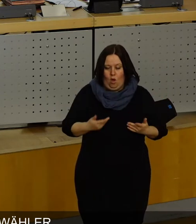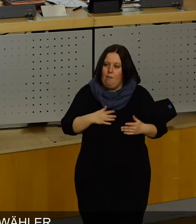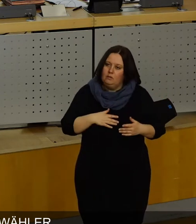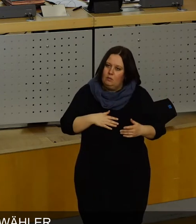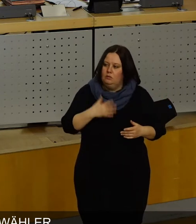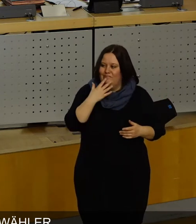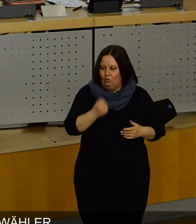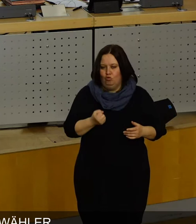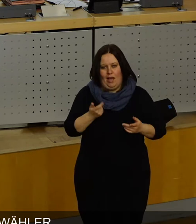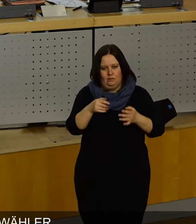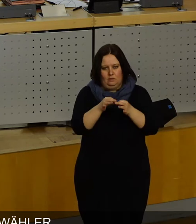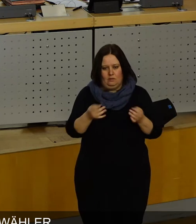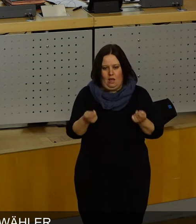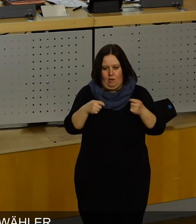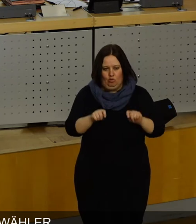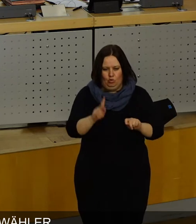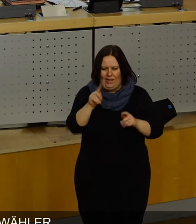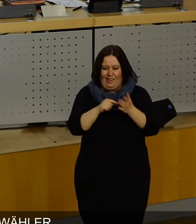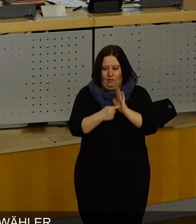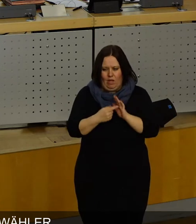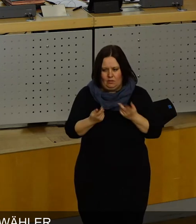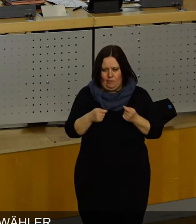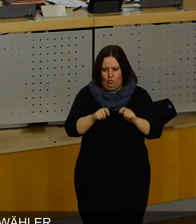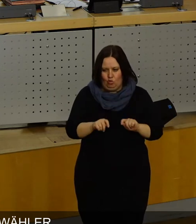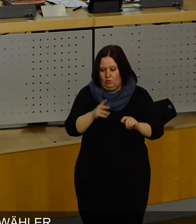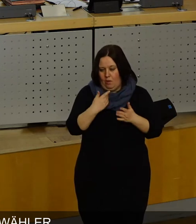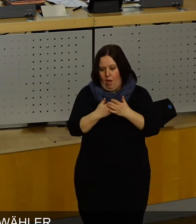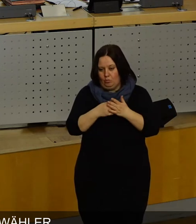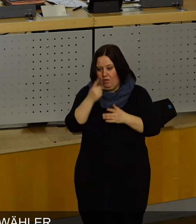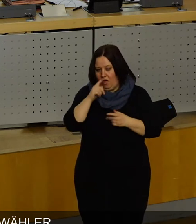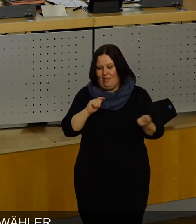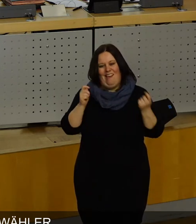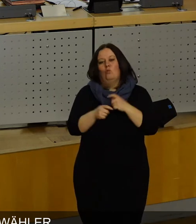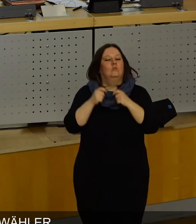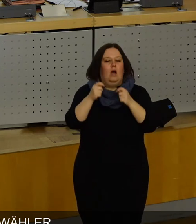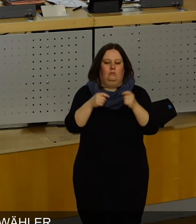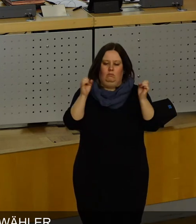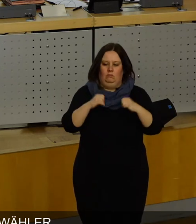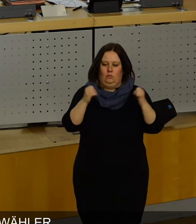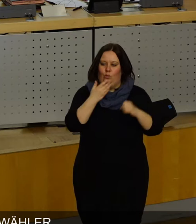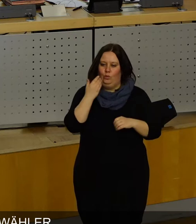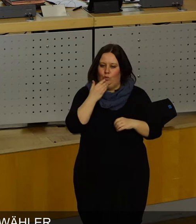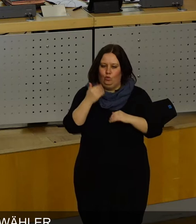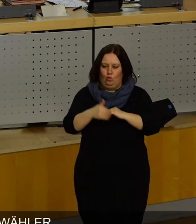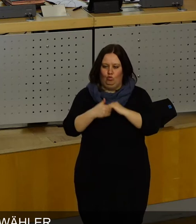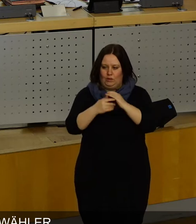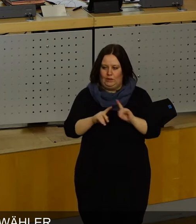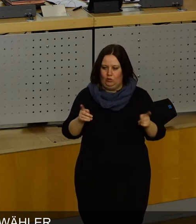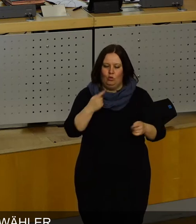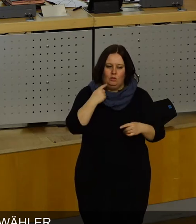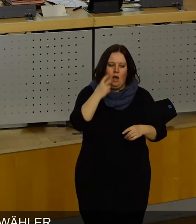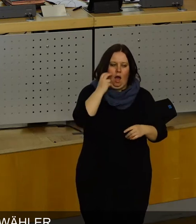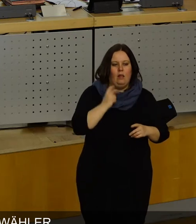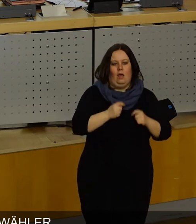aber mit einem Satz schließen, mit einem Hinweis schließen. Sollten Sie diesem Änderungsantrag nicht stattgeben oder den nicht unterstützen, sondern den